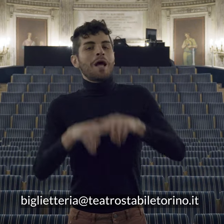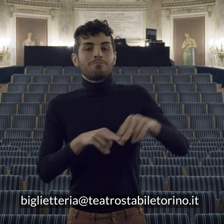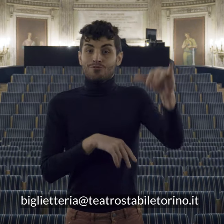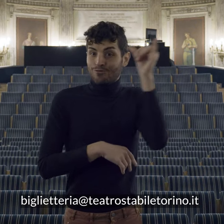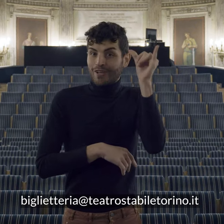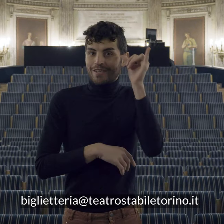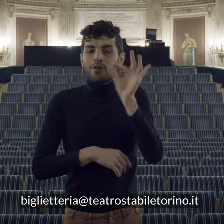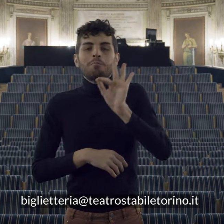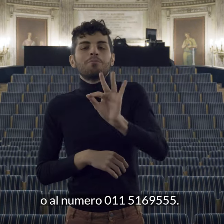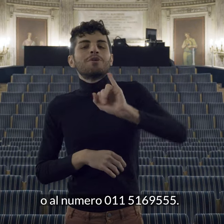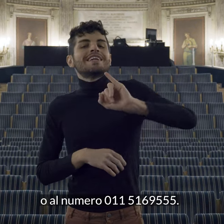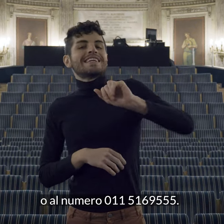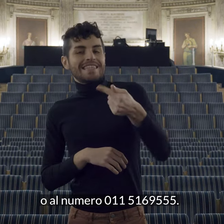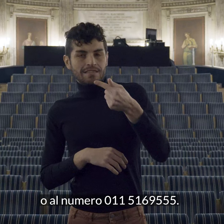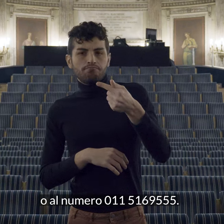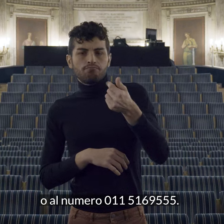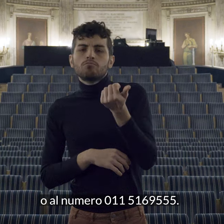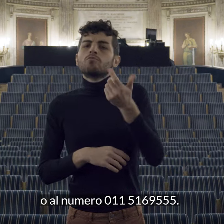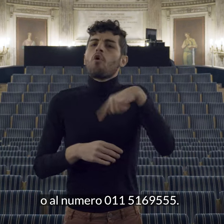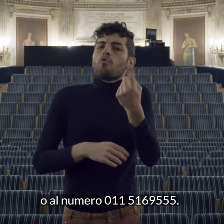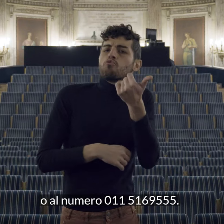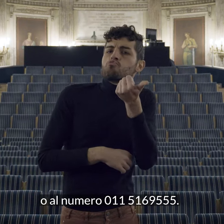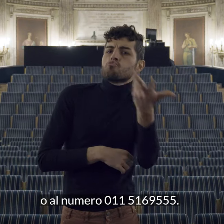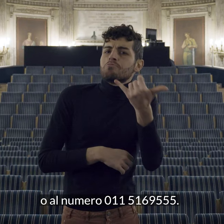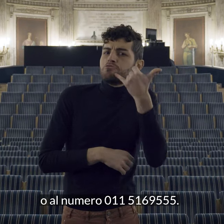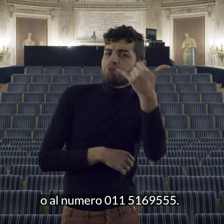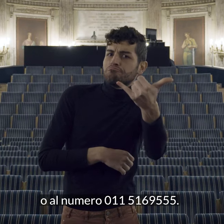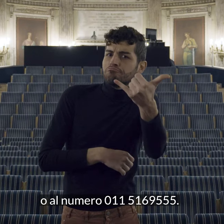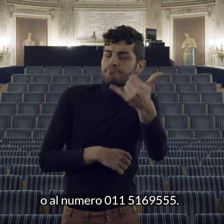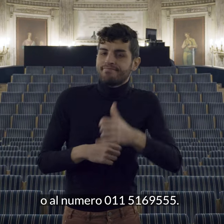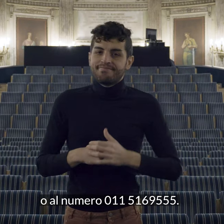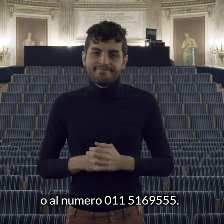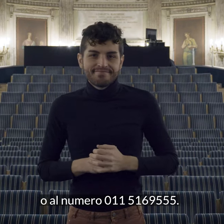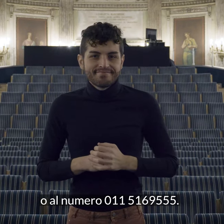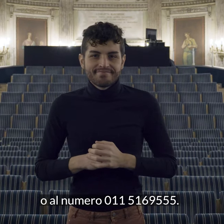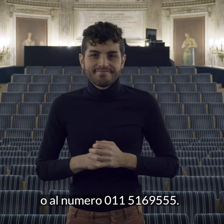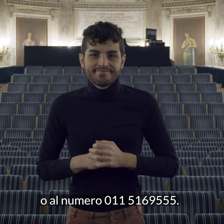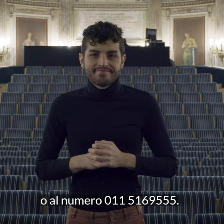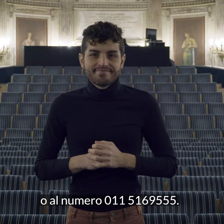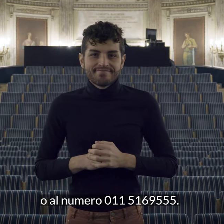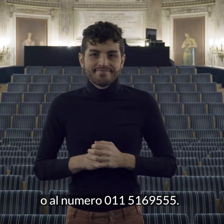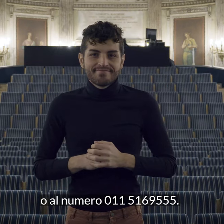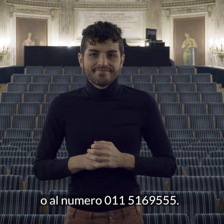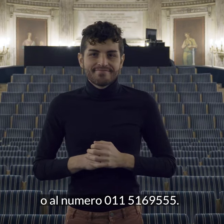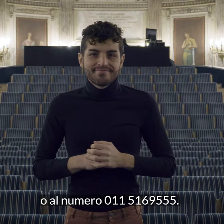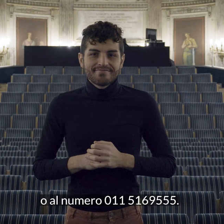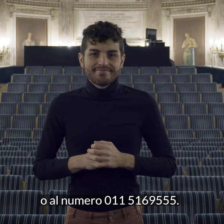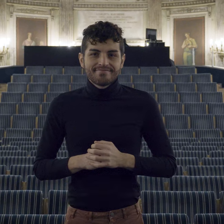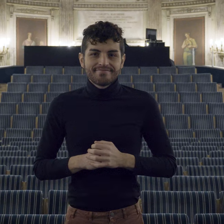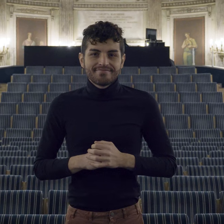torino punto it o al numero 0 11 5 1 6 9 5 5 5 5